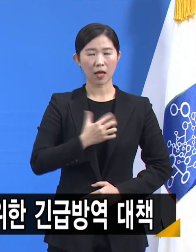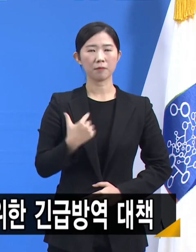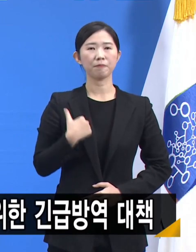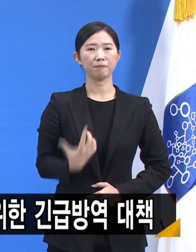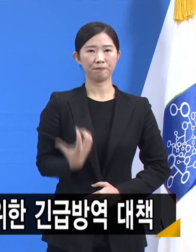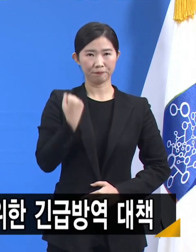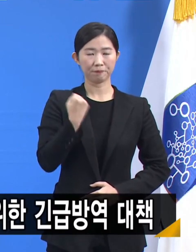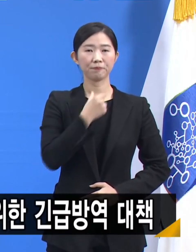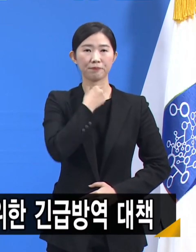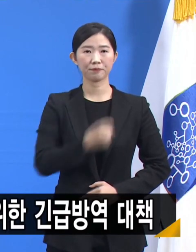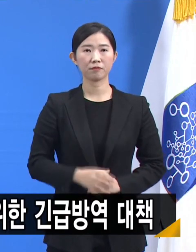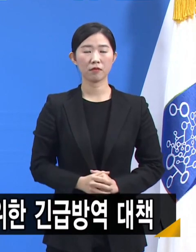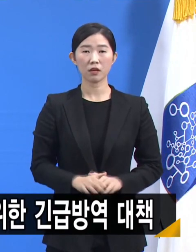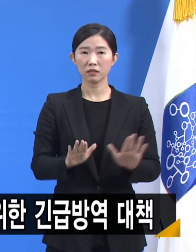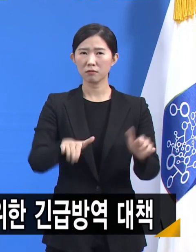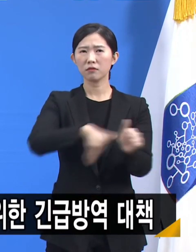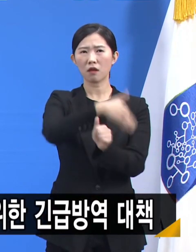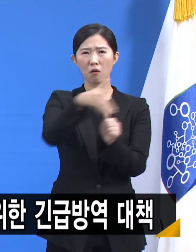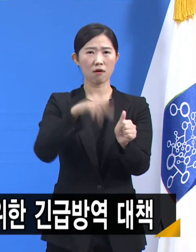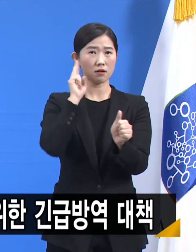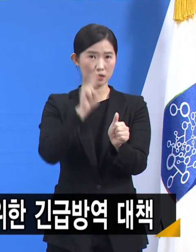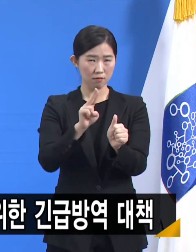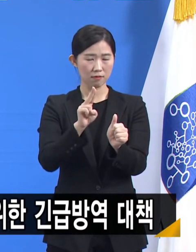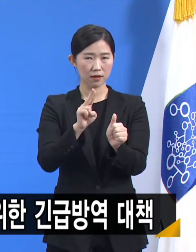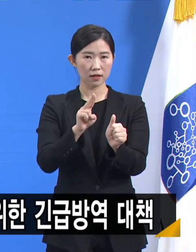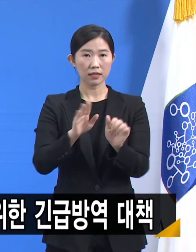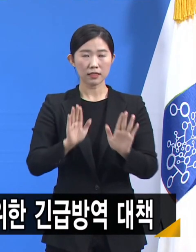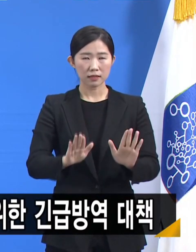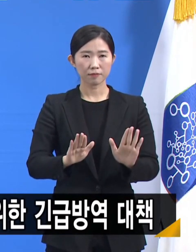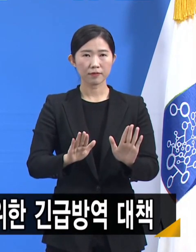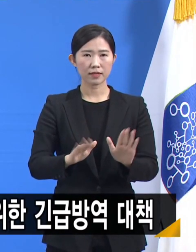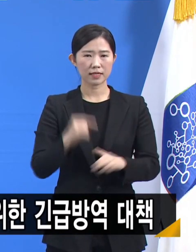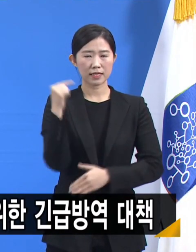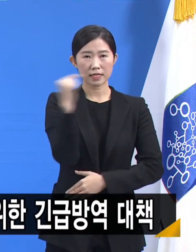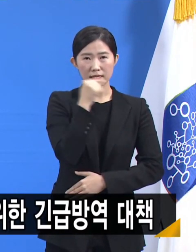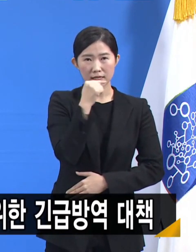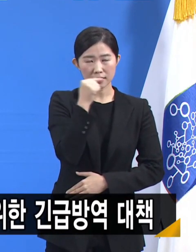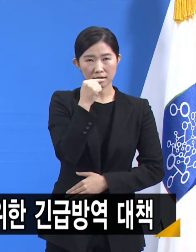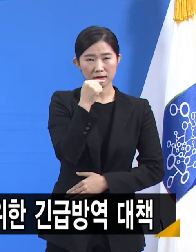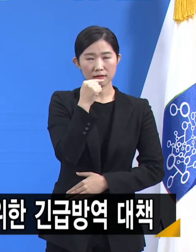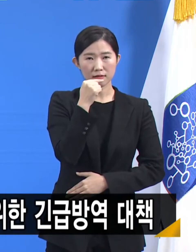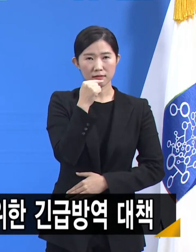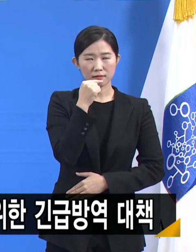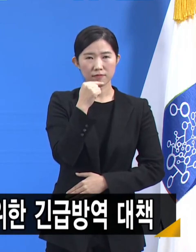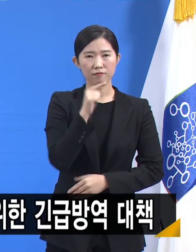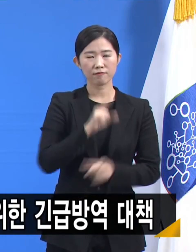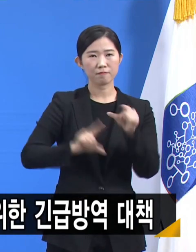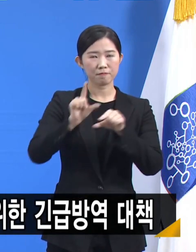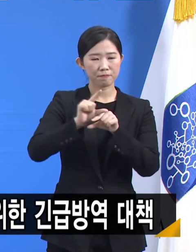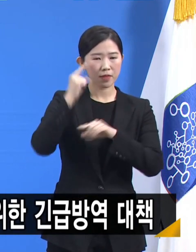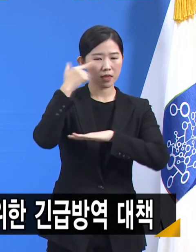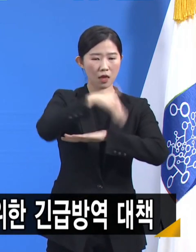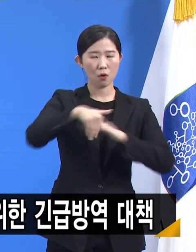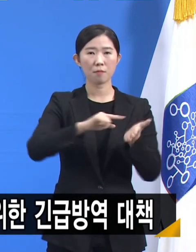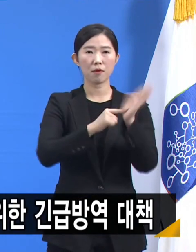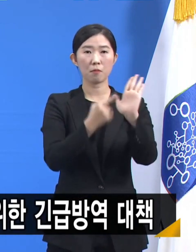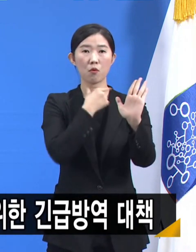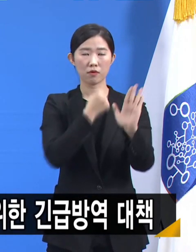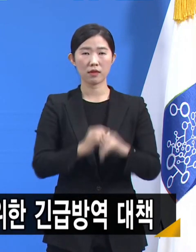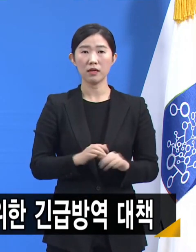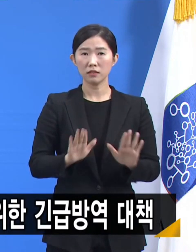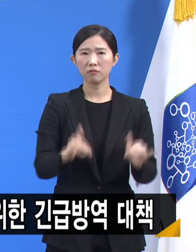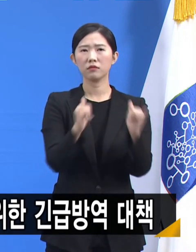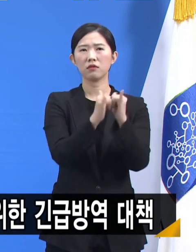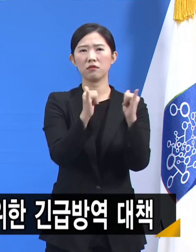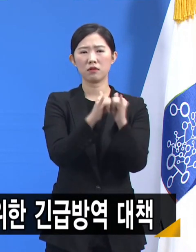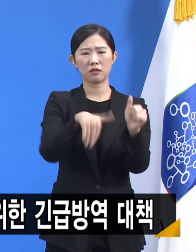경기도는 상황의 엄중함을 고려하여 다음과 같은 긴급 방역 대책을 시행하기로 했습니다. 전시화도 같은 위기